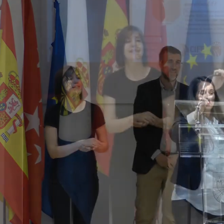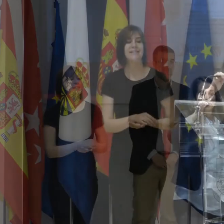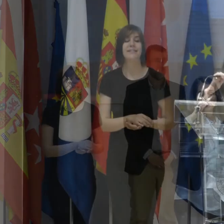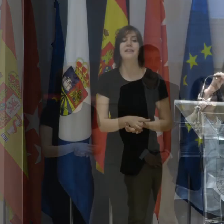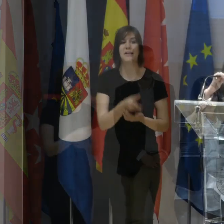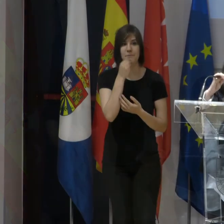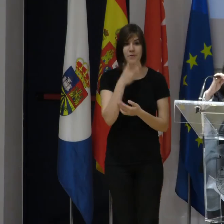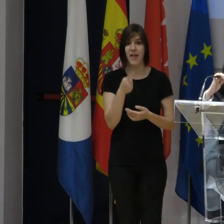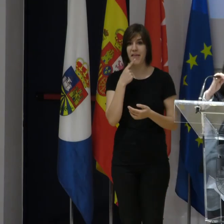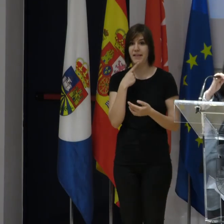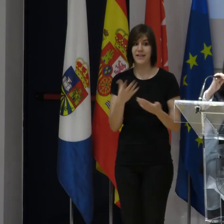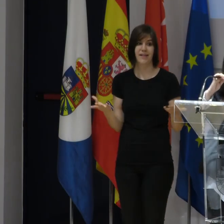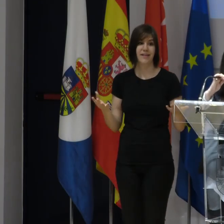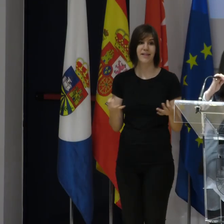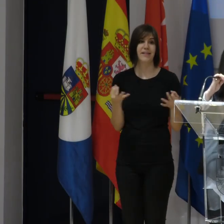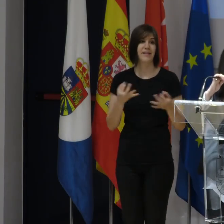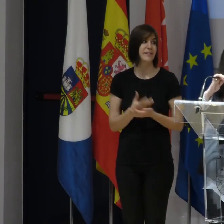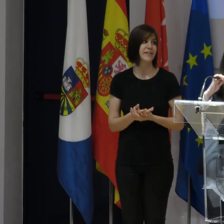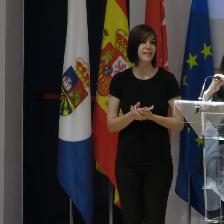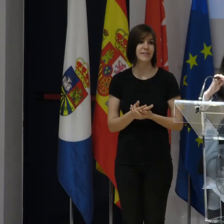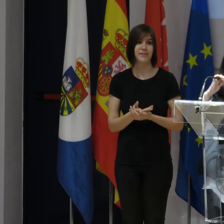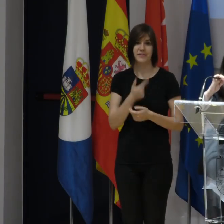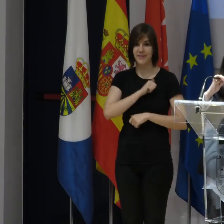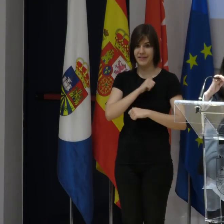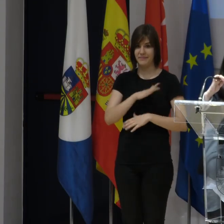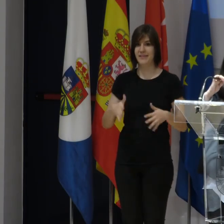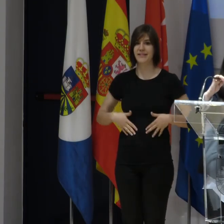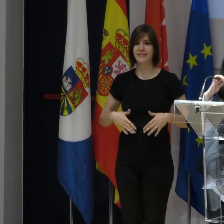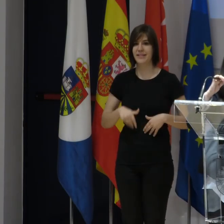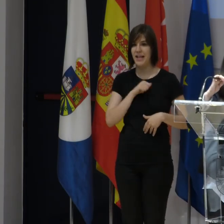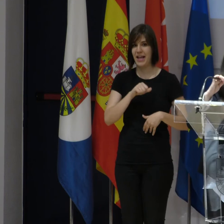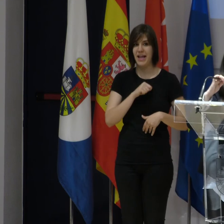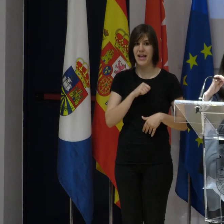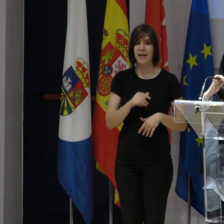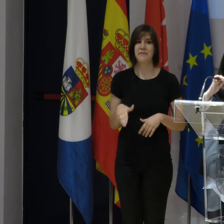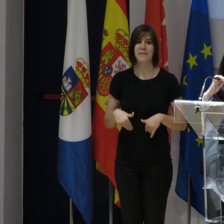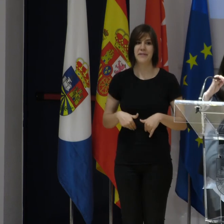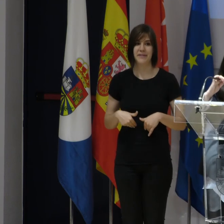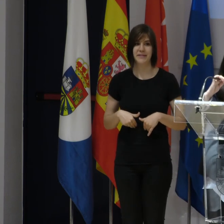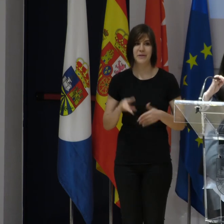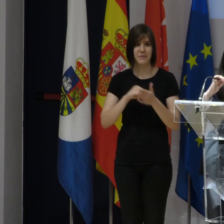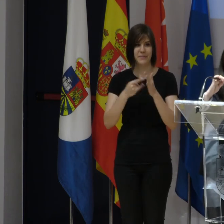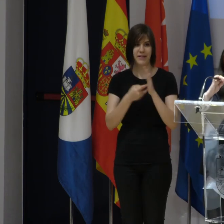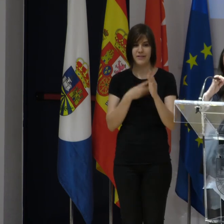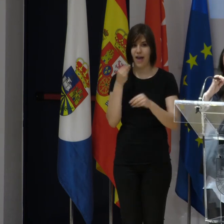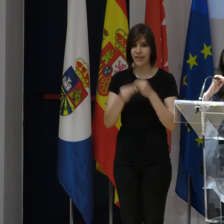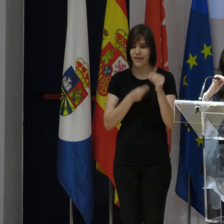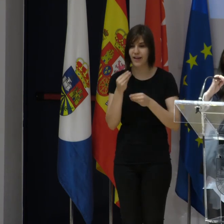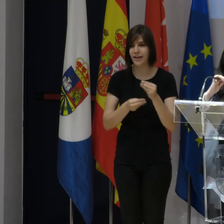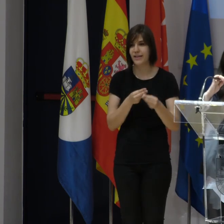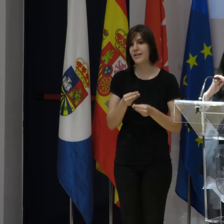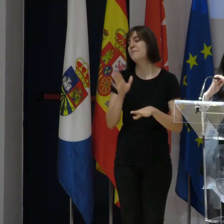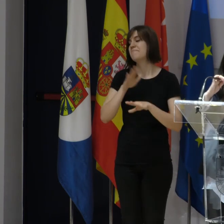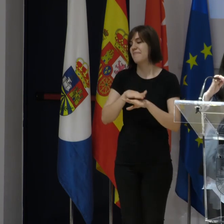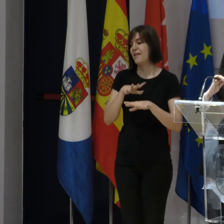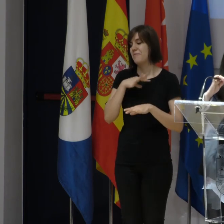Bueno, ¿qué os voy a decir? Que yo estaba diciendo a Martina que se esperase un poquito para que me diese tiempo a hacer el proyecto y poder